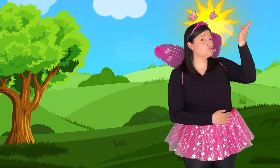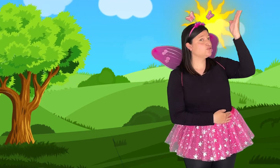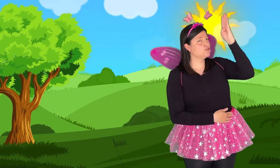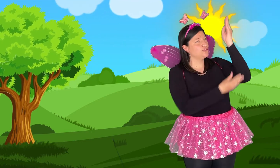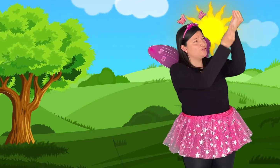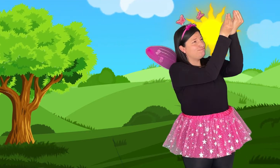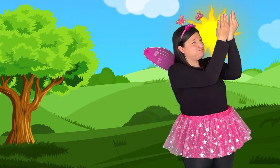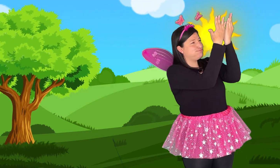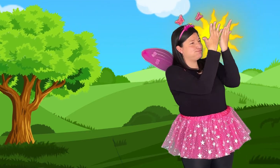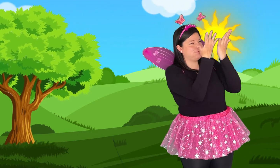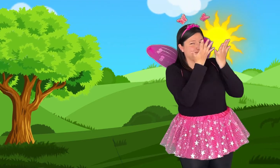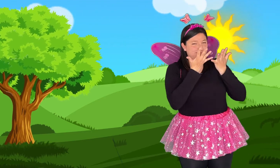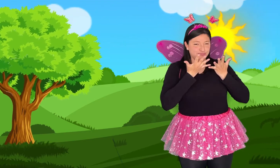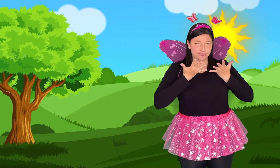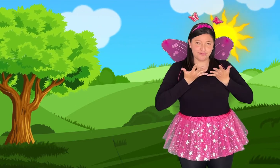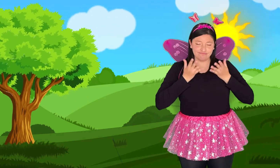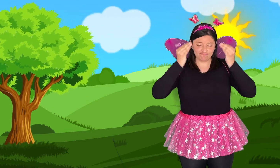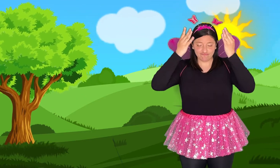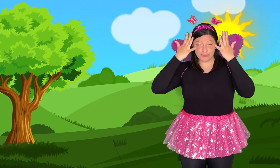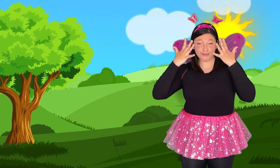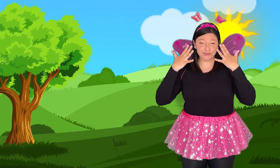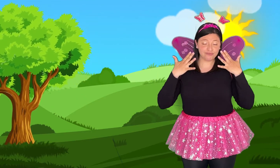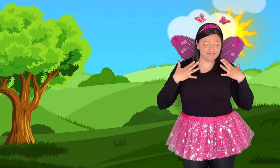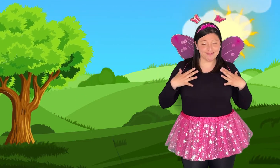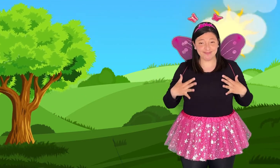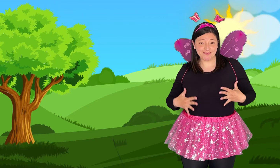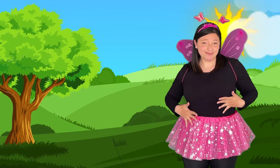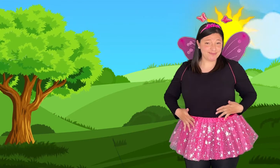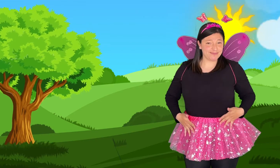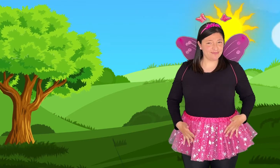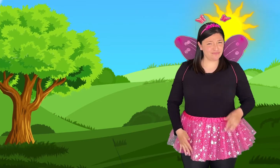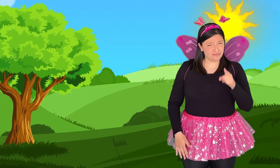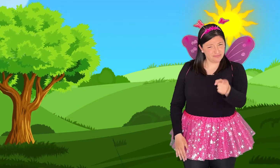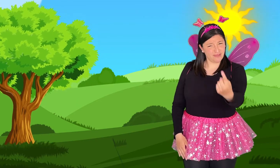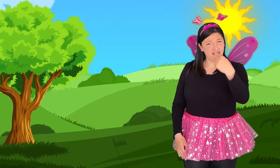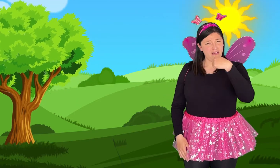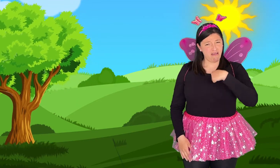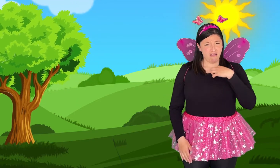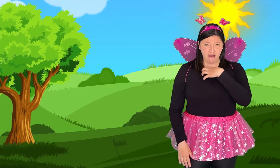¿Por qué me envidias un ropaje que me ha dado Dios bendito?